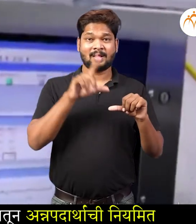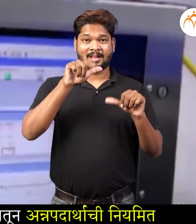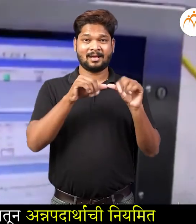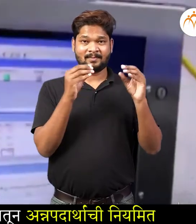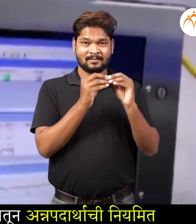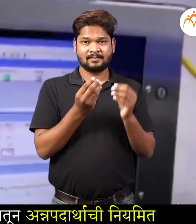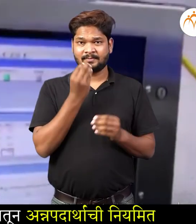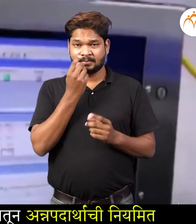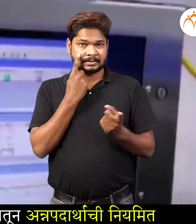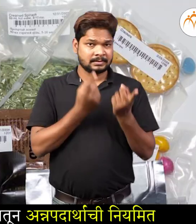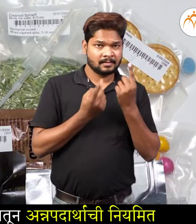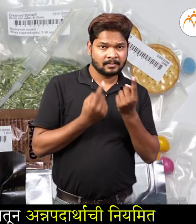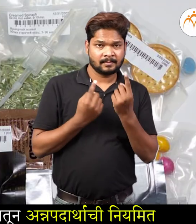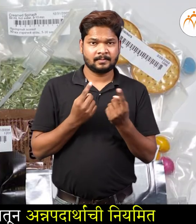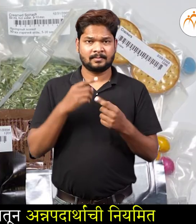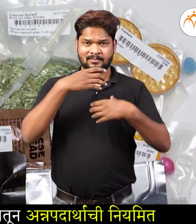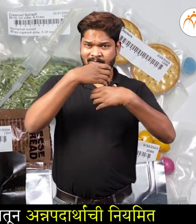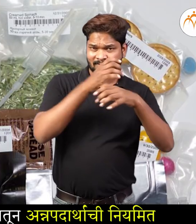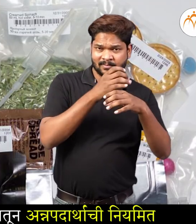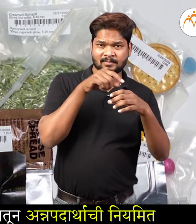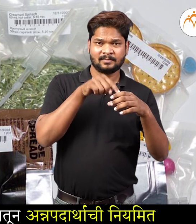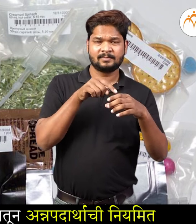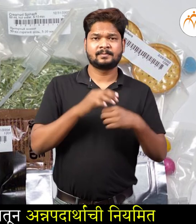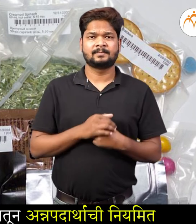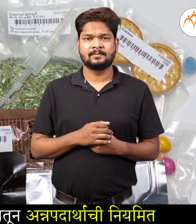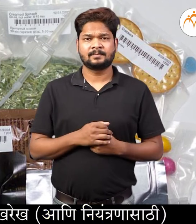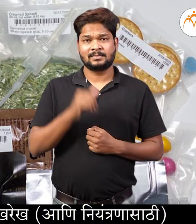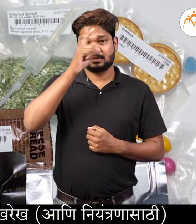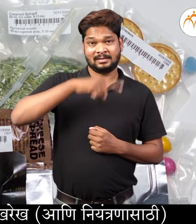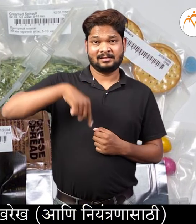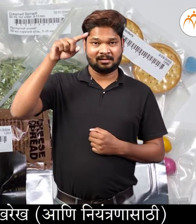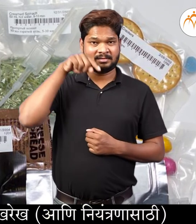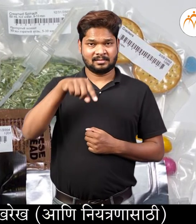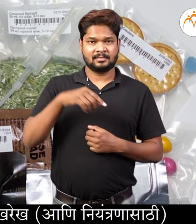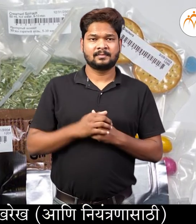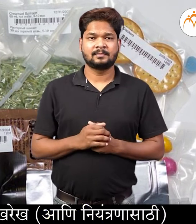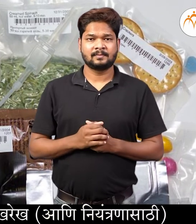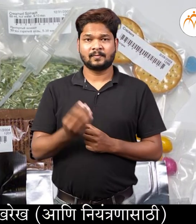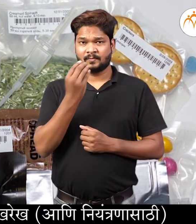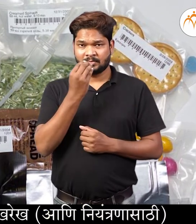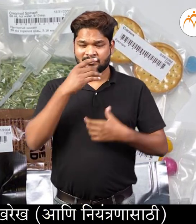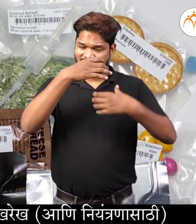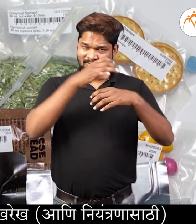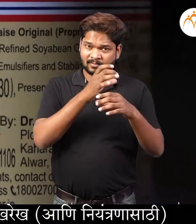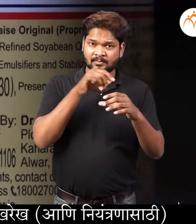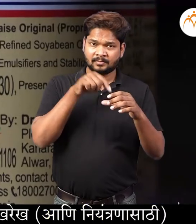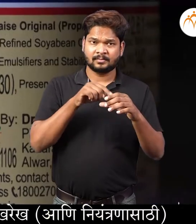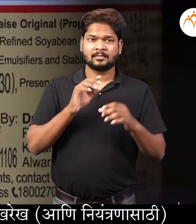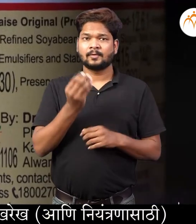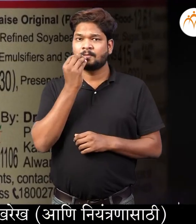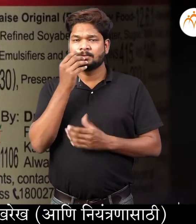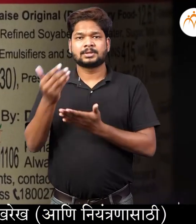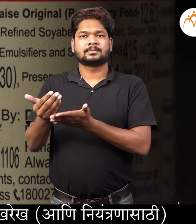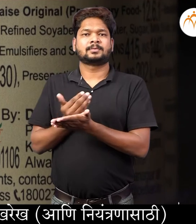अन्न पदार्थांची नियमीत तपाशणी गरजेची है अपले देशात अन्न भेसली वर देखरेक आणी